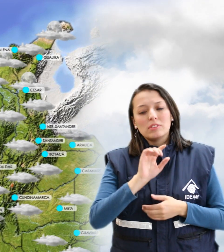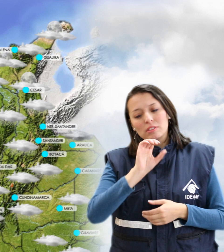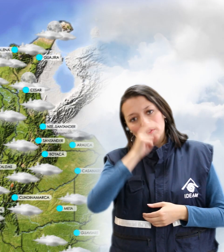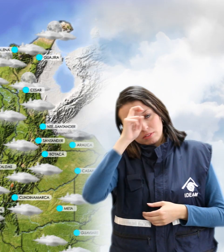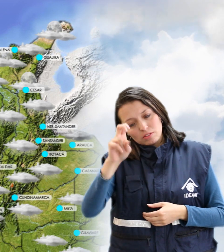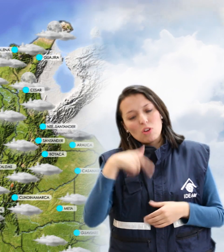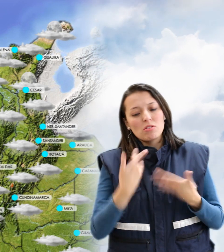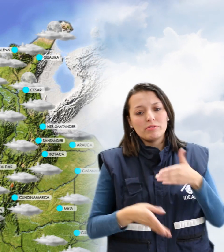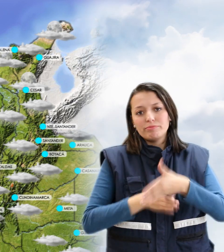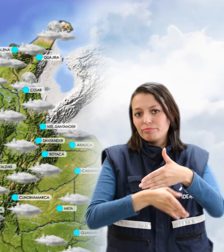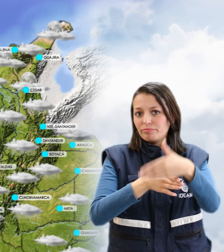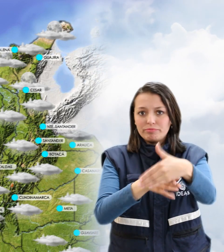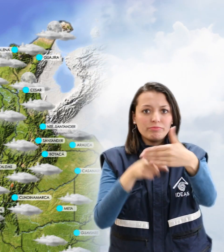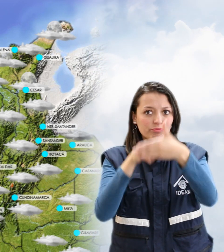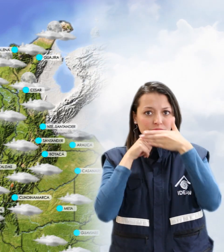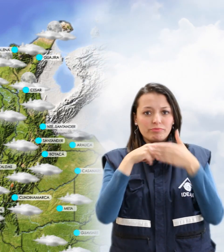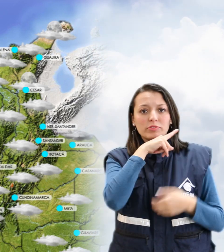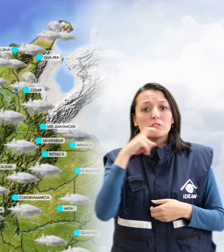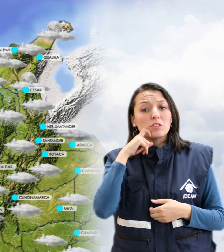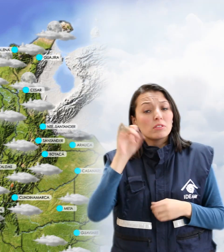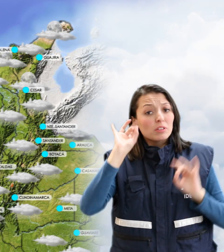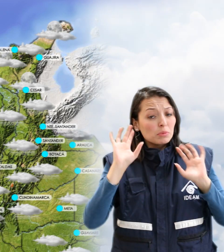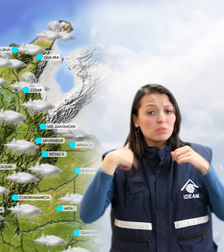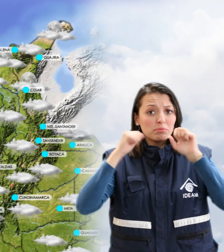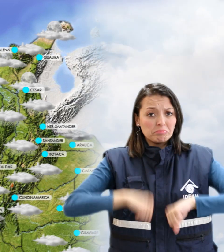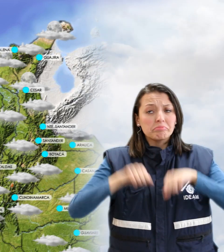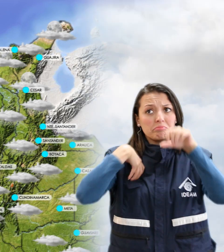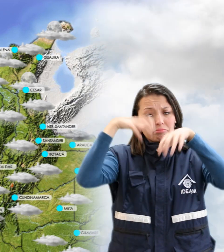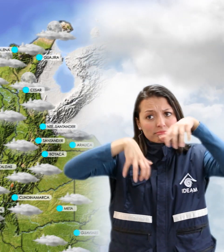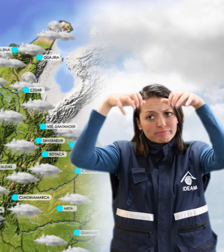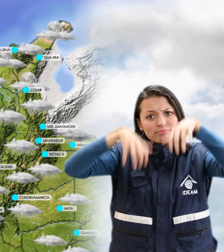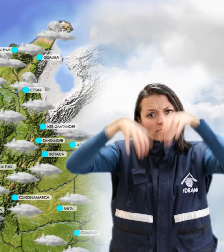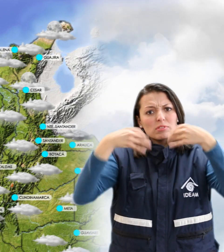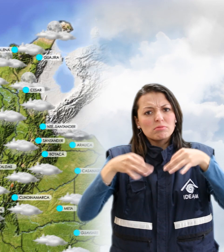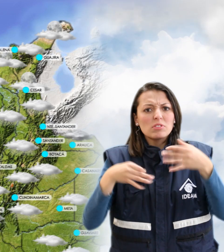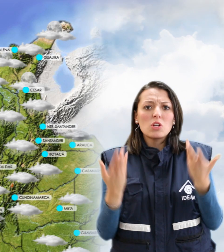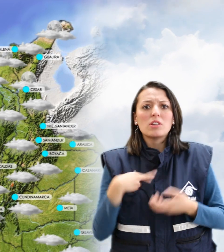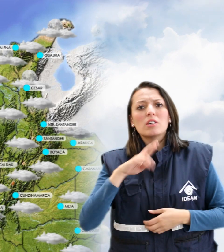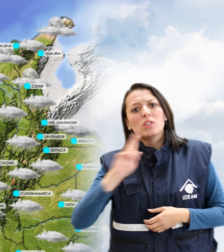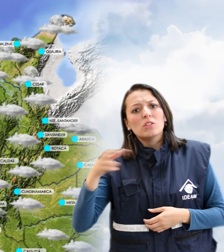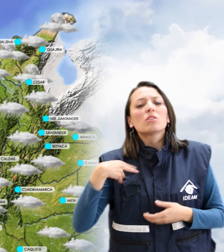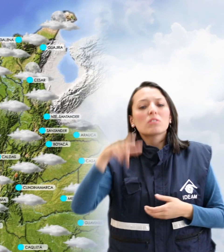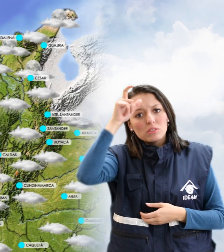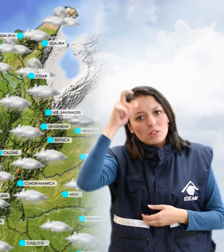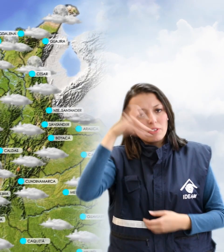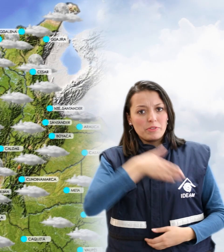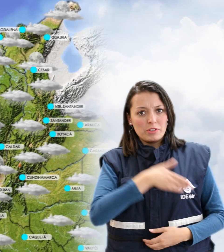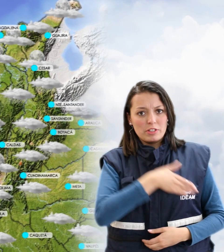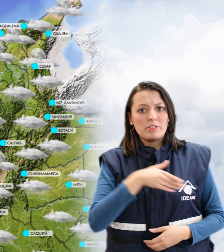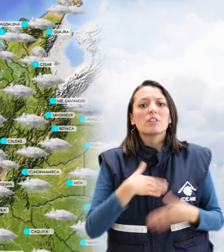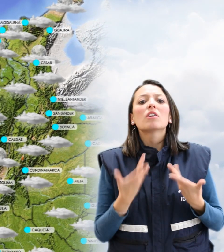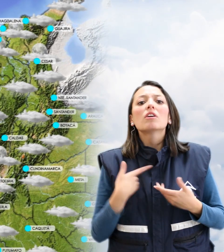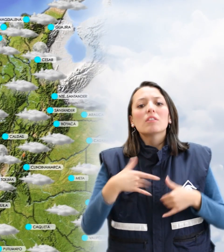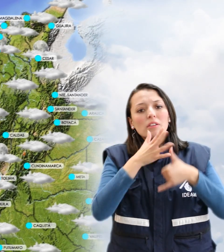prevalecerá el tiempo seco. Son posibles algunas precipitaciones ligeras hacia el sur de Córdoba y de Bolívar. En la